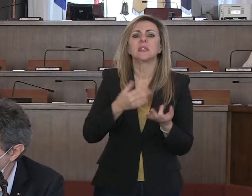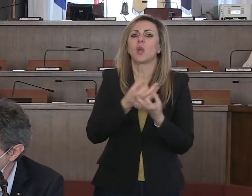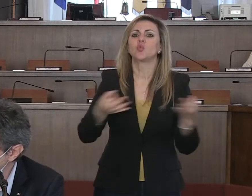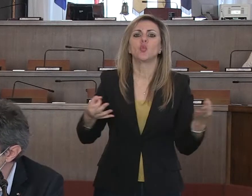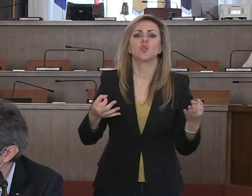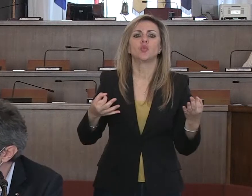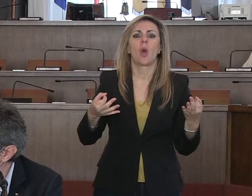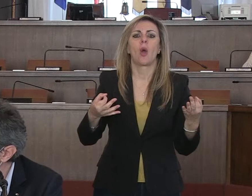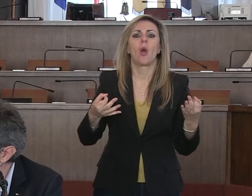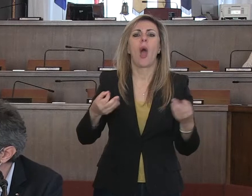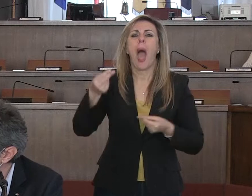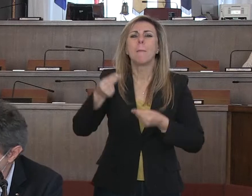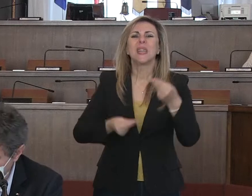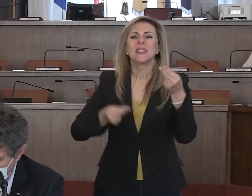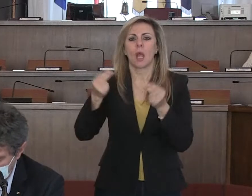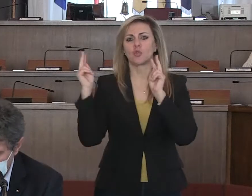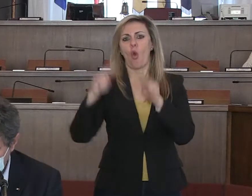oculata amministrazione.